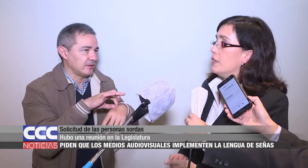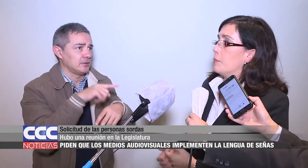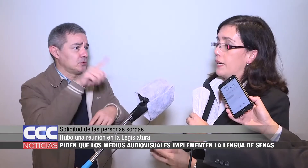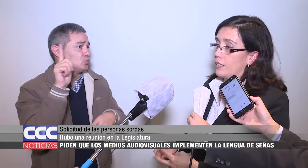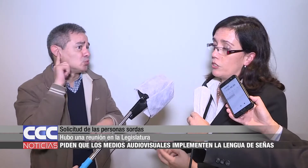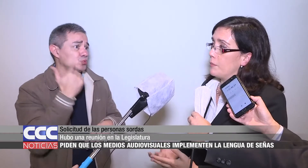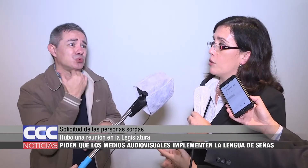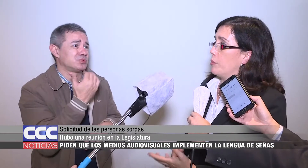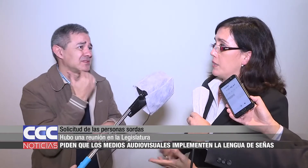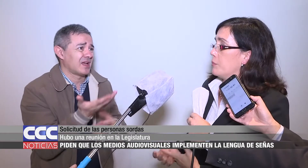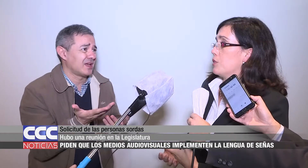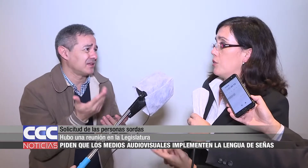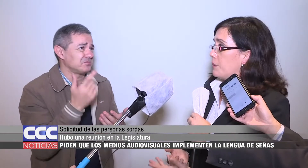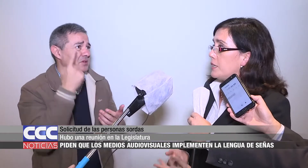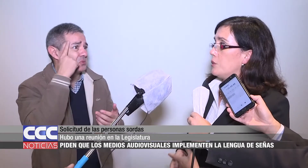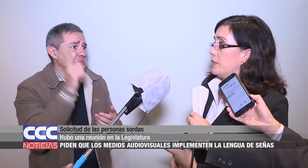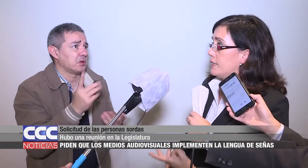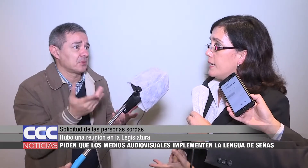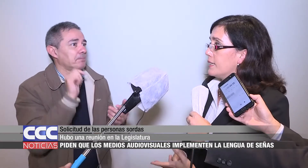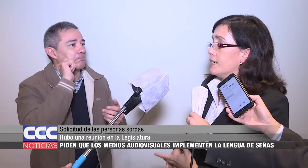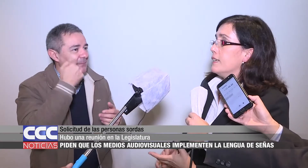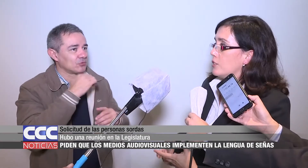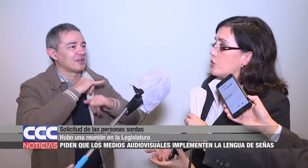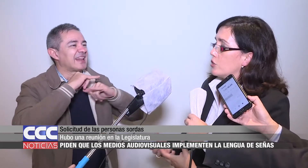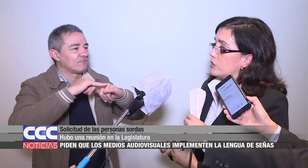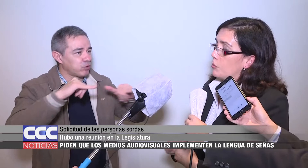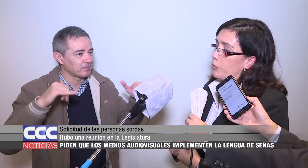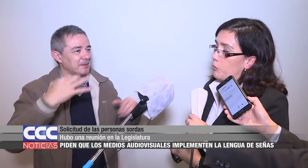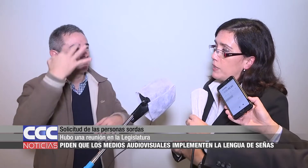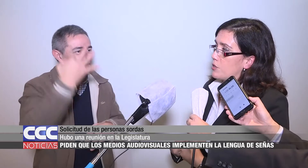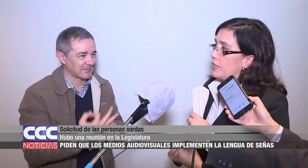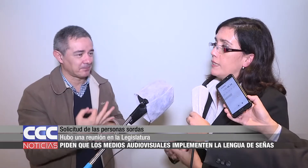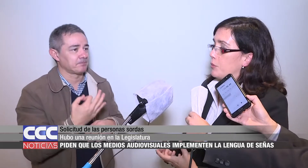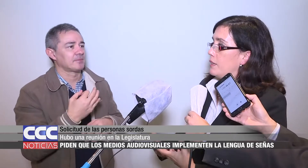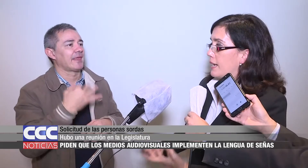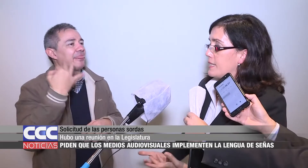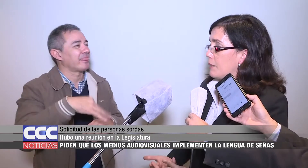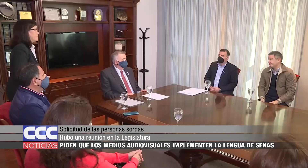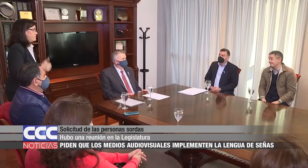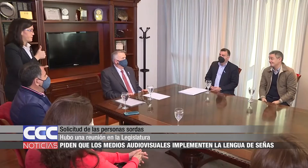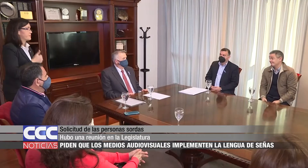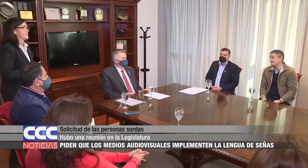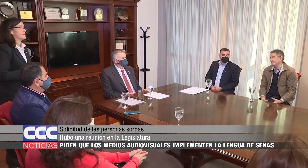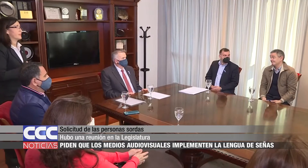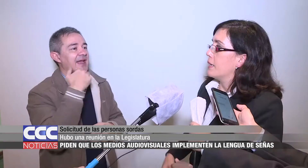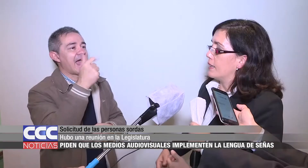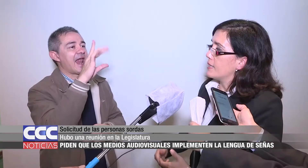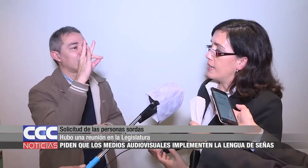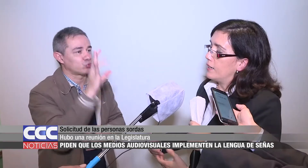para que los temas como por ejemplo el coronavirus, el dengue, nosotros como comunidad sorda accedamos a esa información. Gracias a